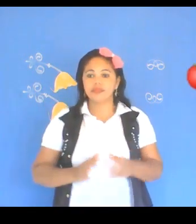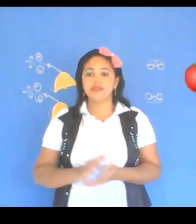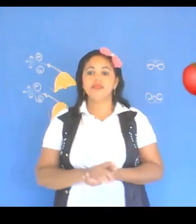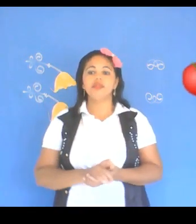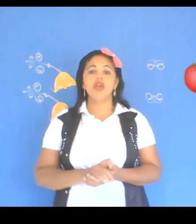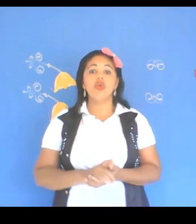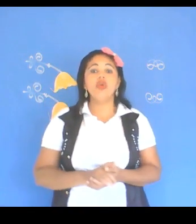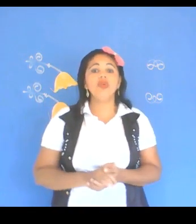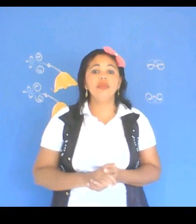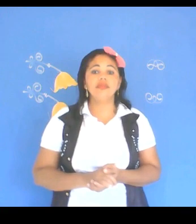Coco.